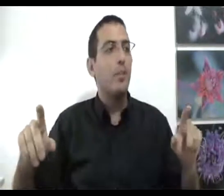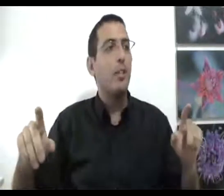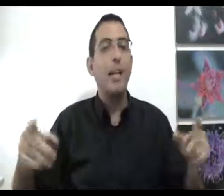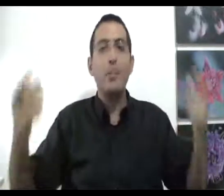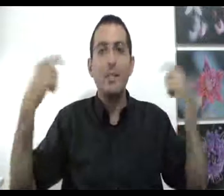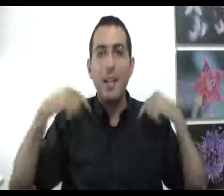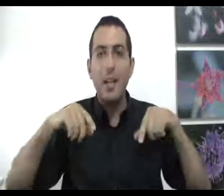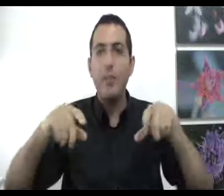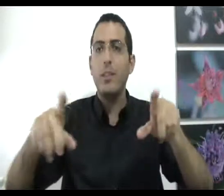השניvi